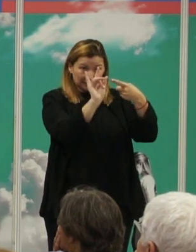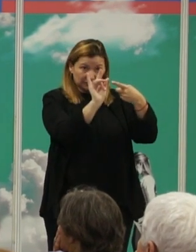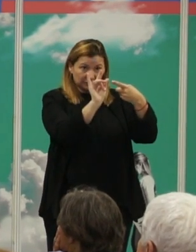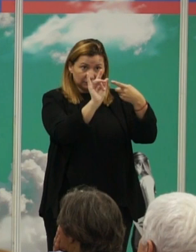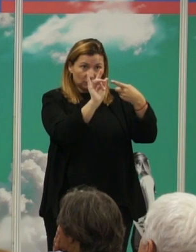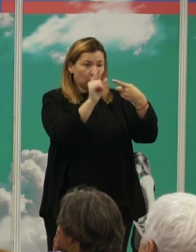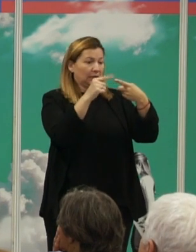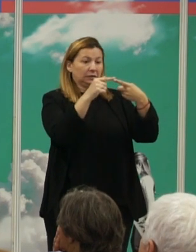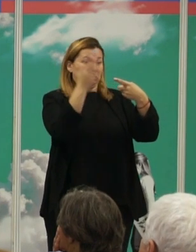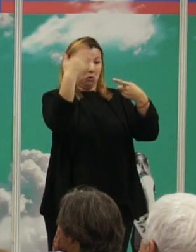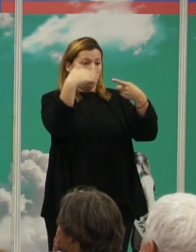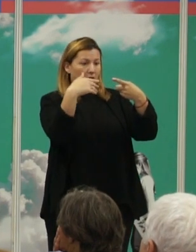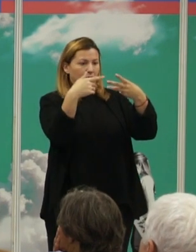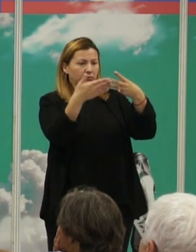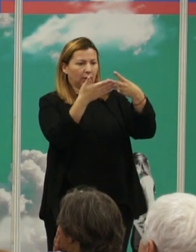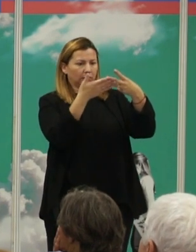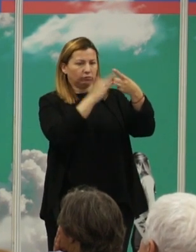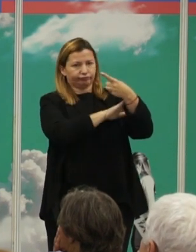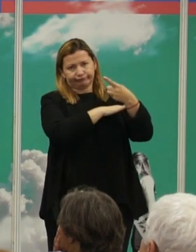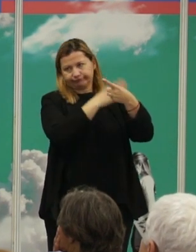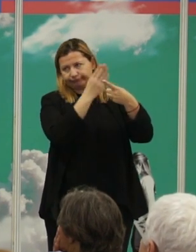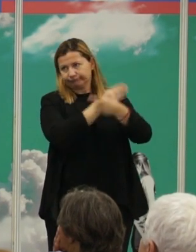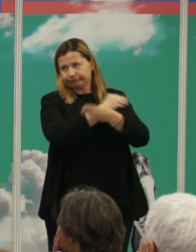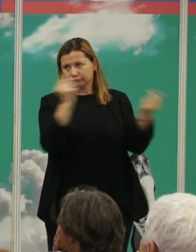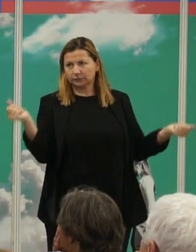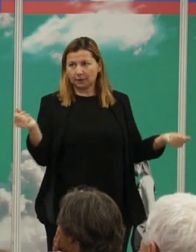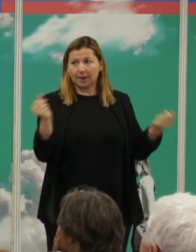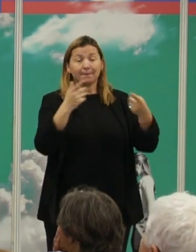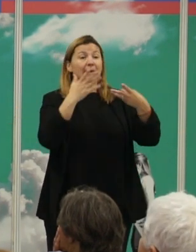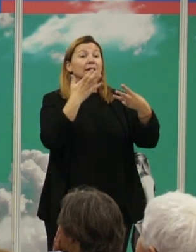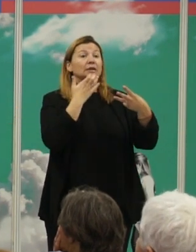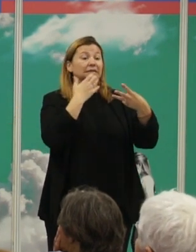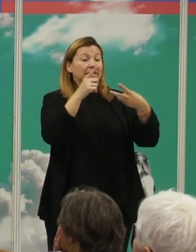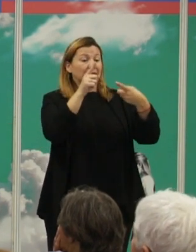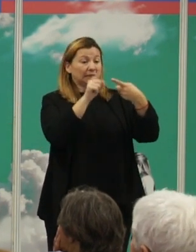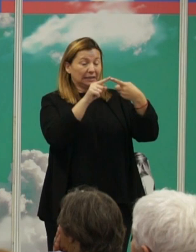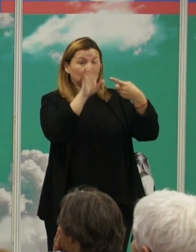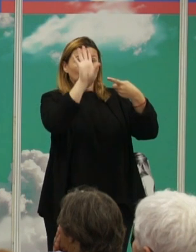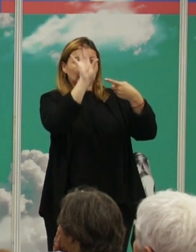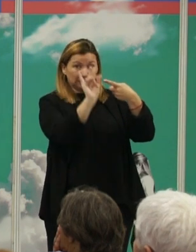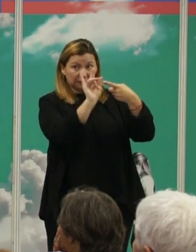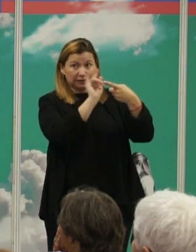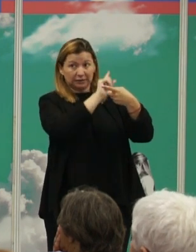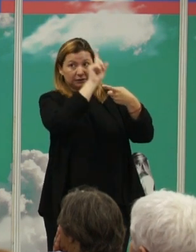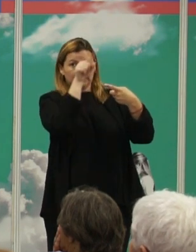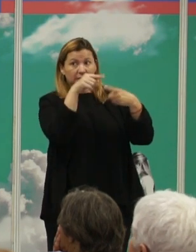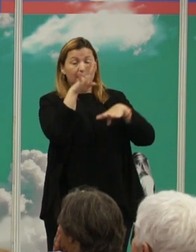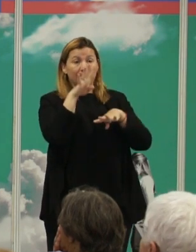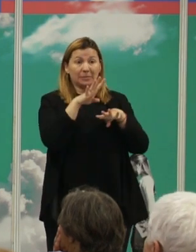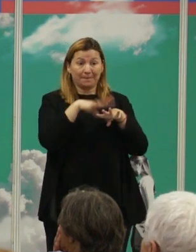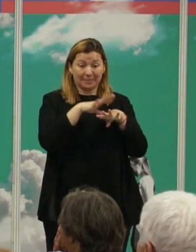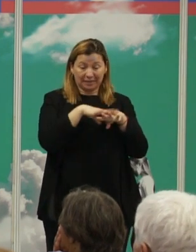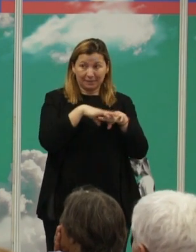primero se desmonta absolutamente todo nuestro argumentario pero si esto ocurre podríamos inferir matemáticamente voy a intentar